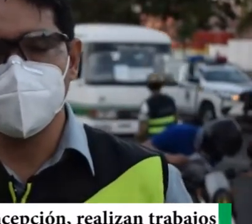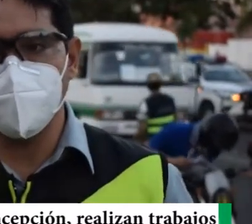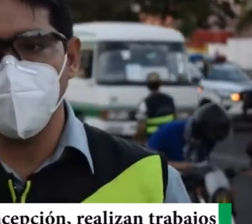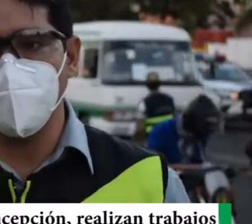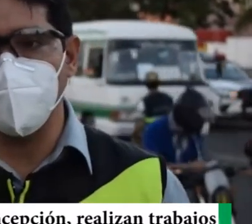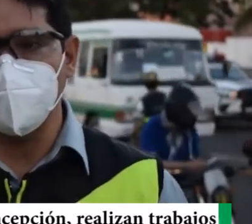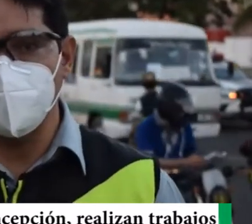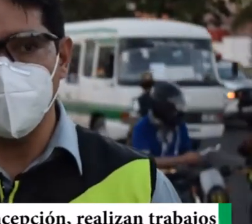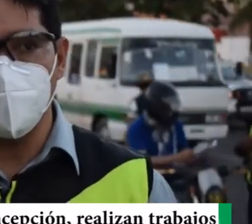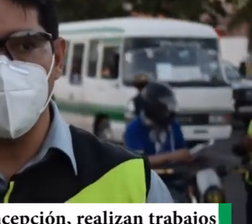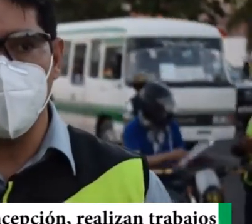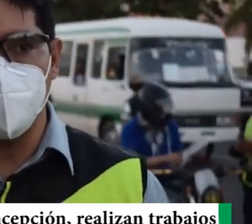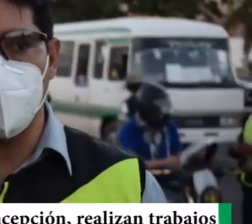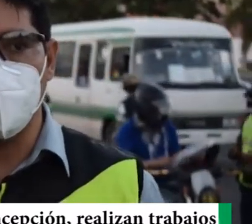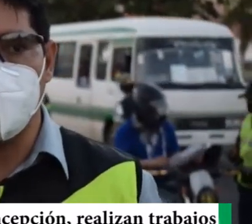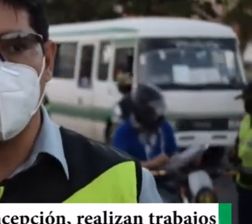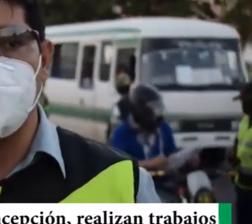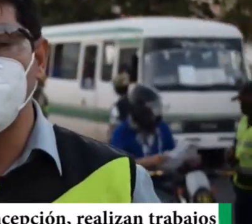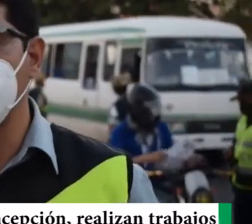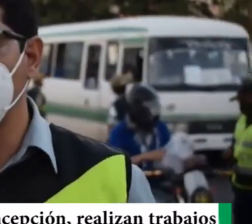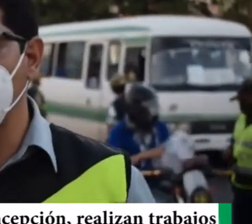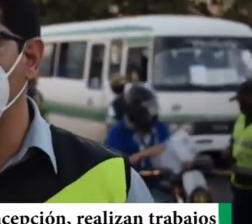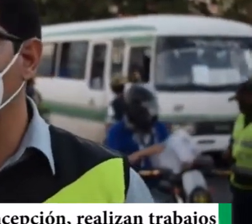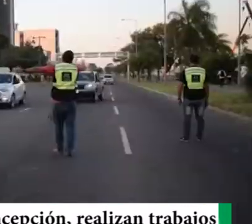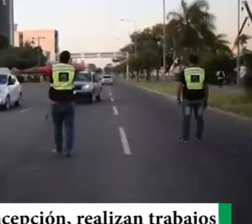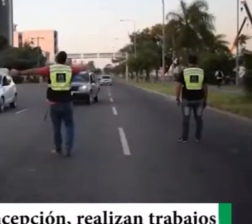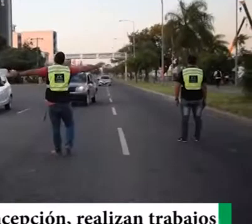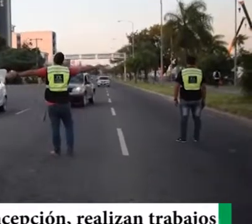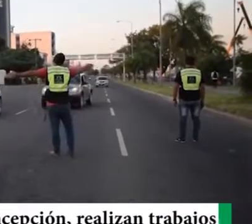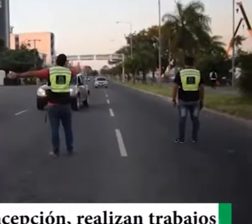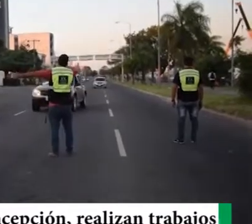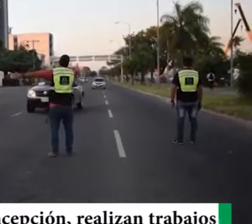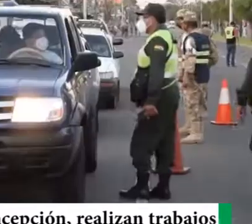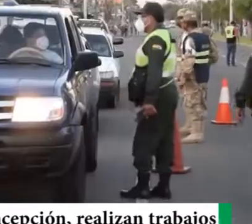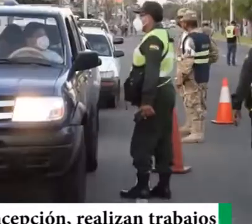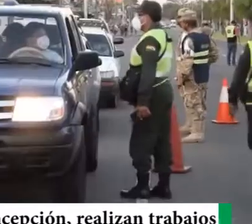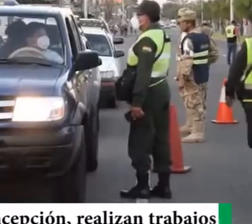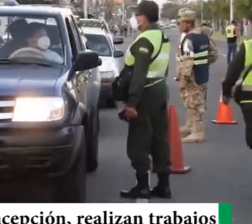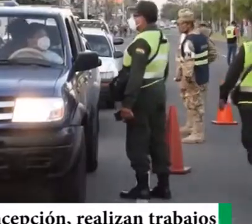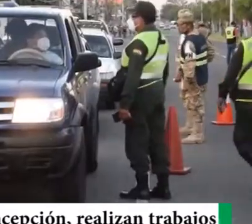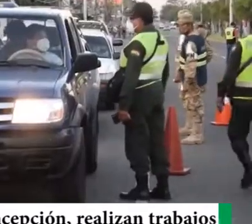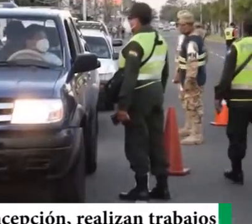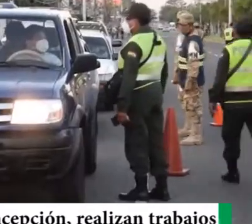es un sábado atípico, pero que vamos a tener, también el control, a partir de las tres de la tarde.